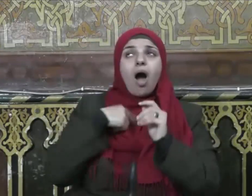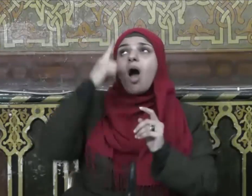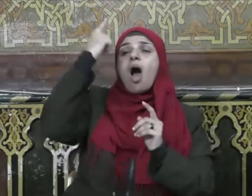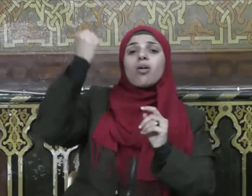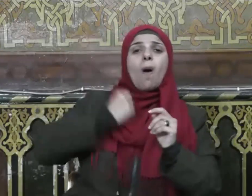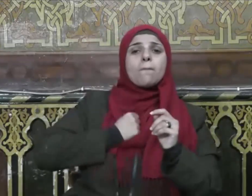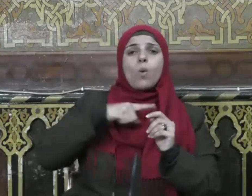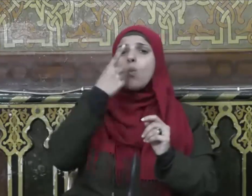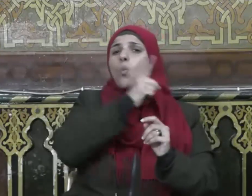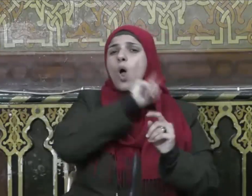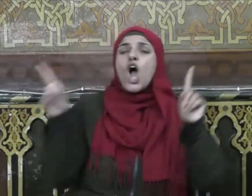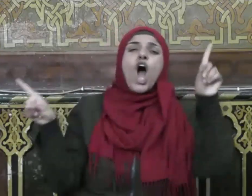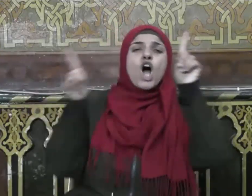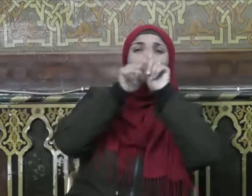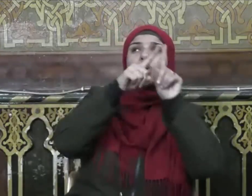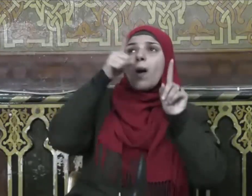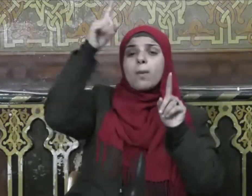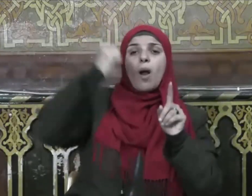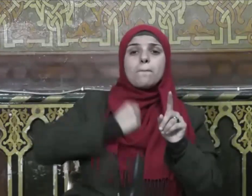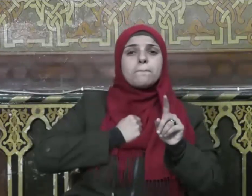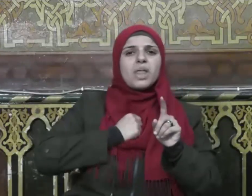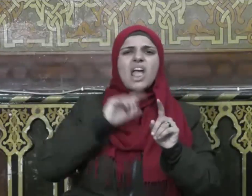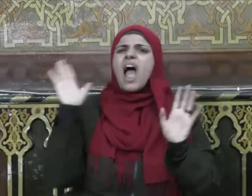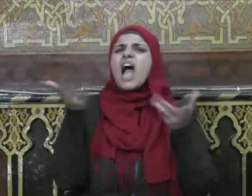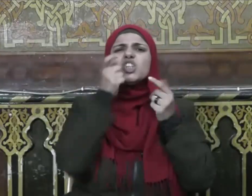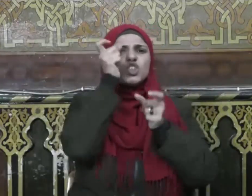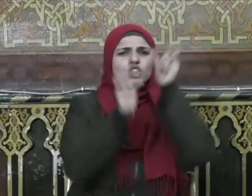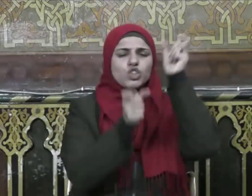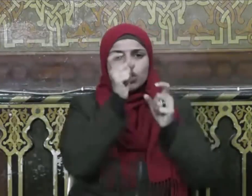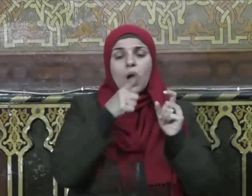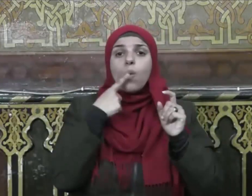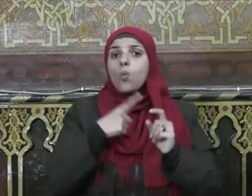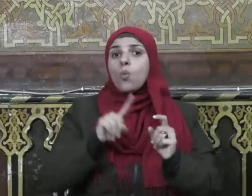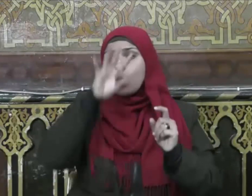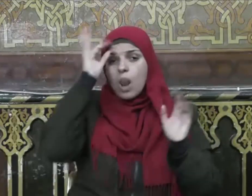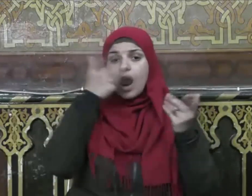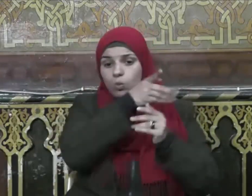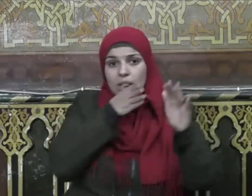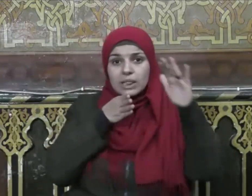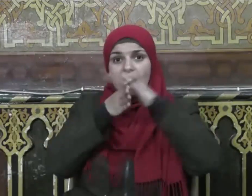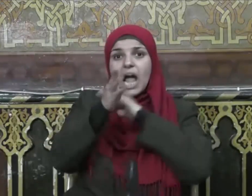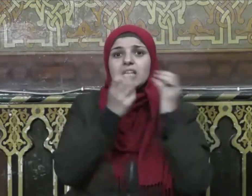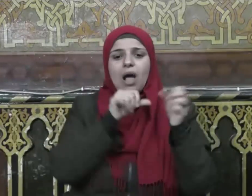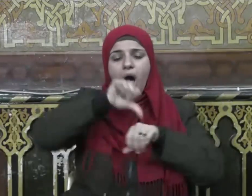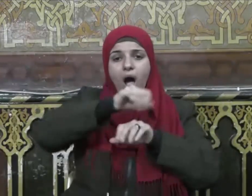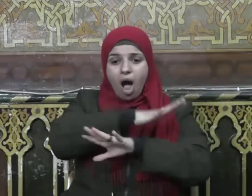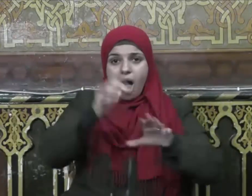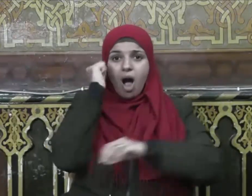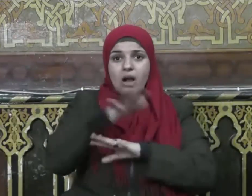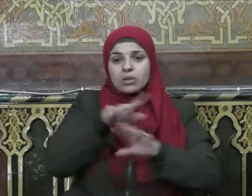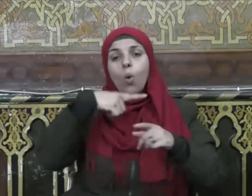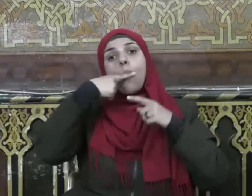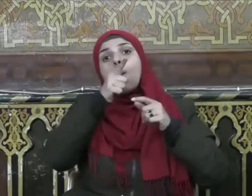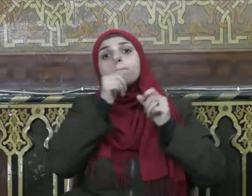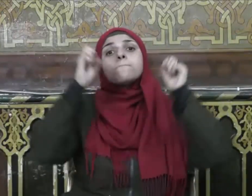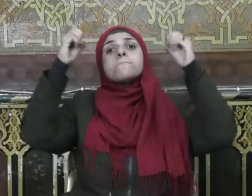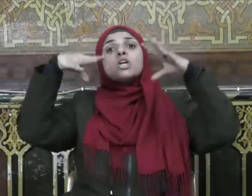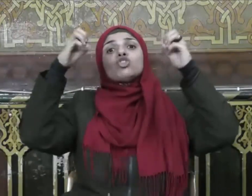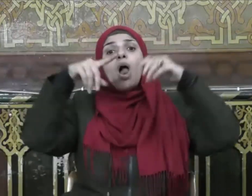أشرك بربي أحدا ولولا إذ دخلت جنتك قلت ما شاء الله لا